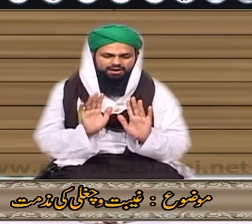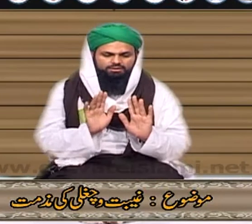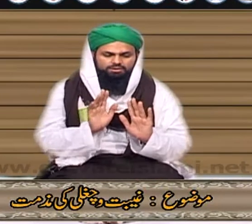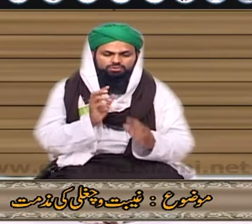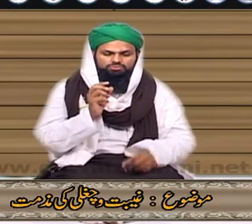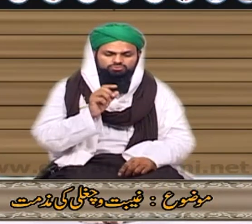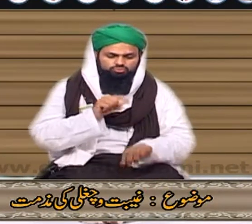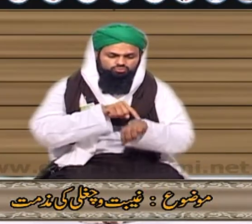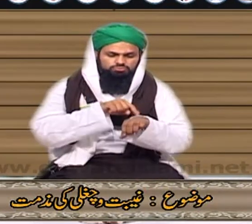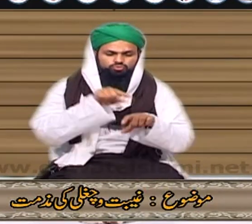لیکن